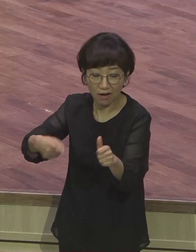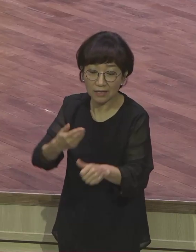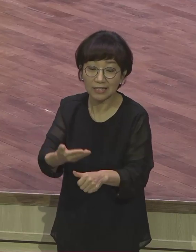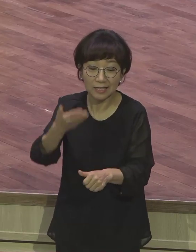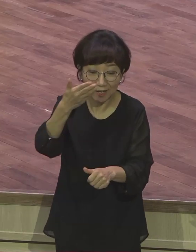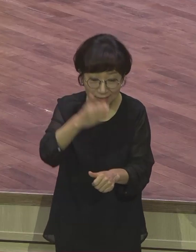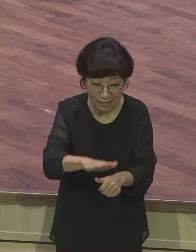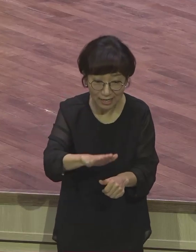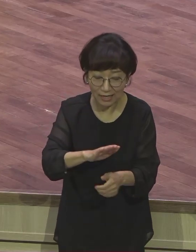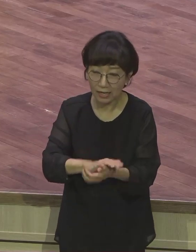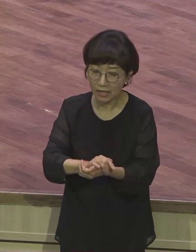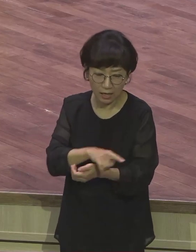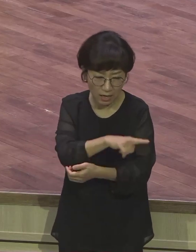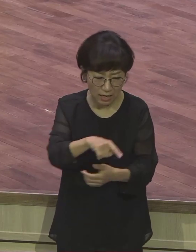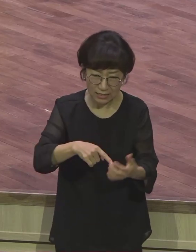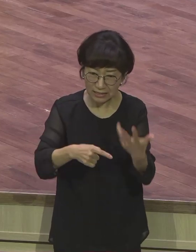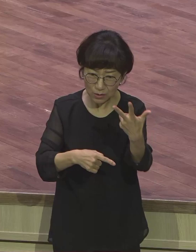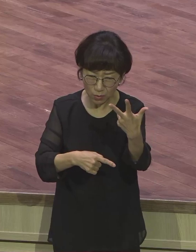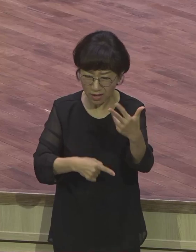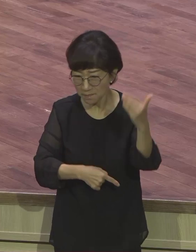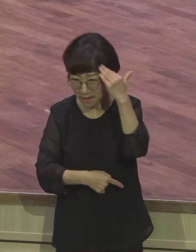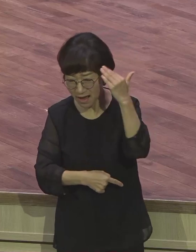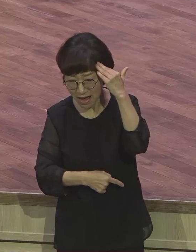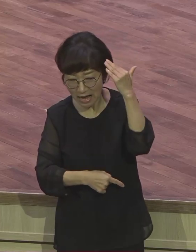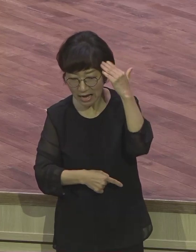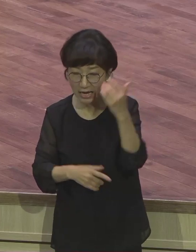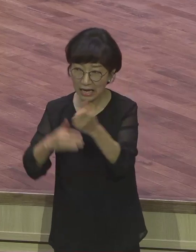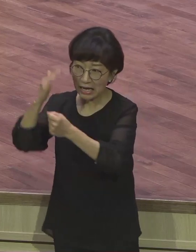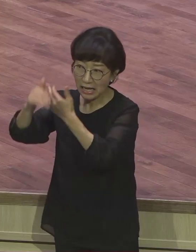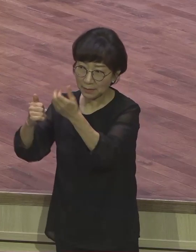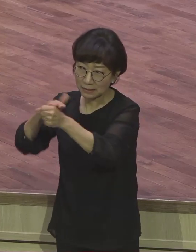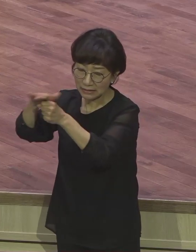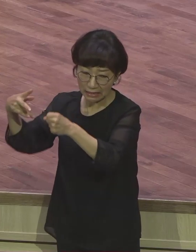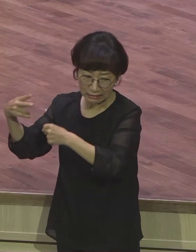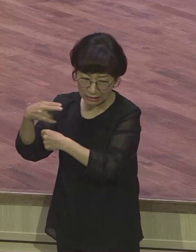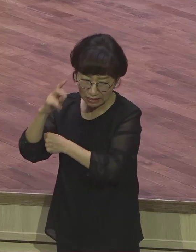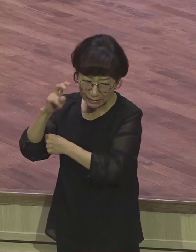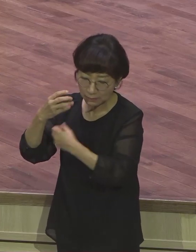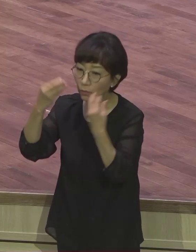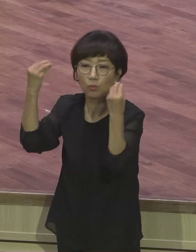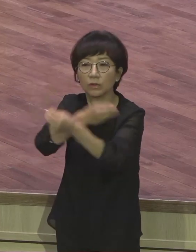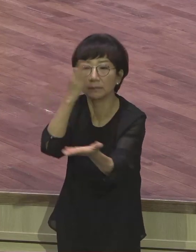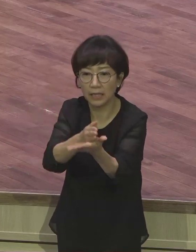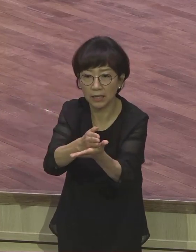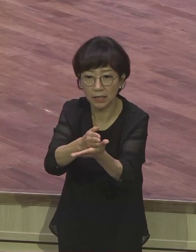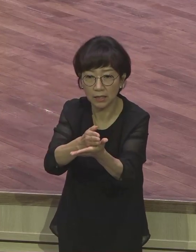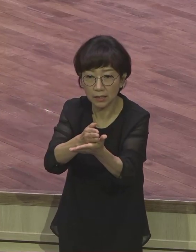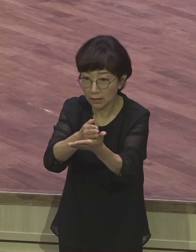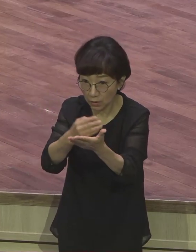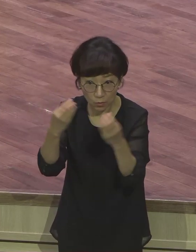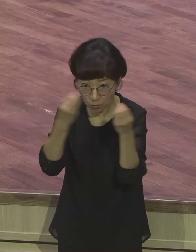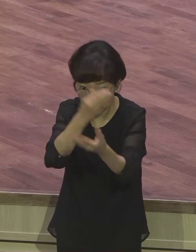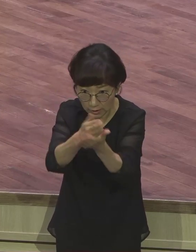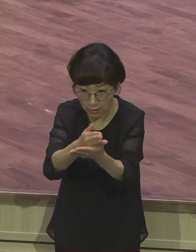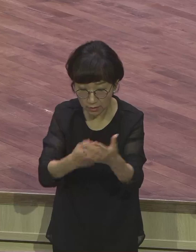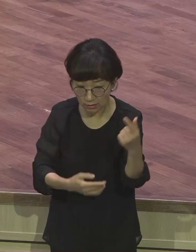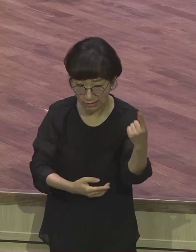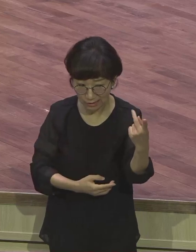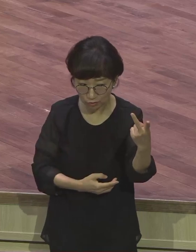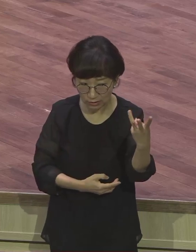끊어진 것 같은 팁밥과 환란 속에 있을지라도 그것에 끊어진 것이 아님을 밝히고 있습니다. 마치 끊어진 것 같은데 아니라는